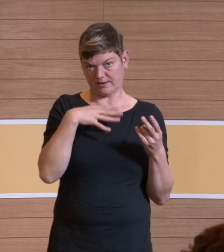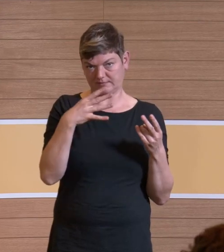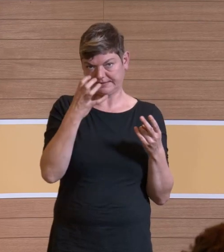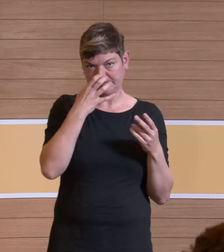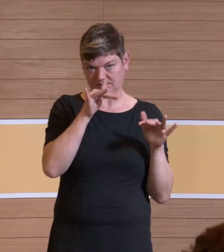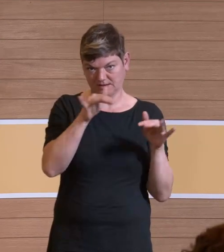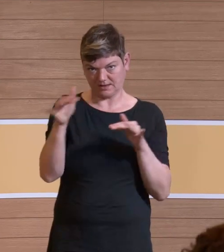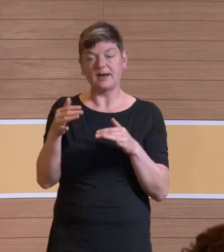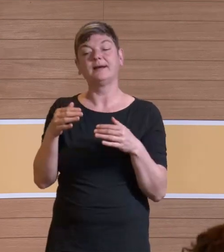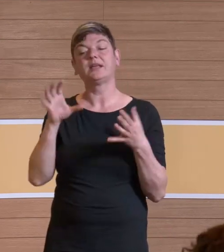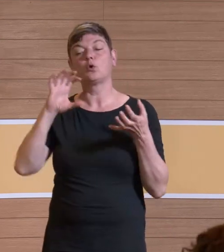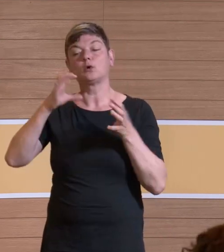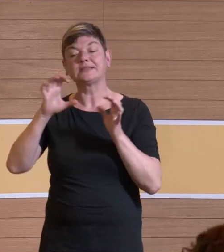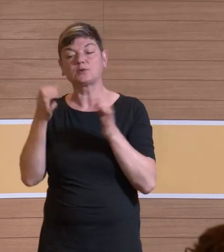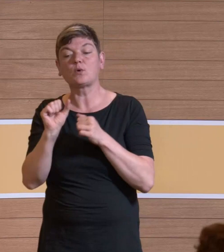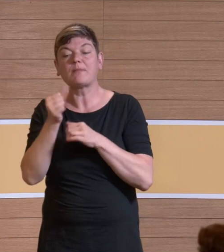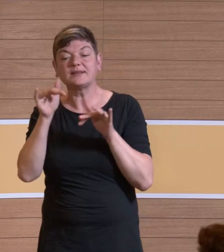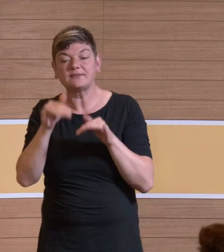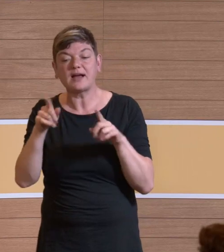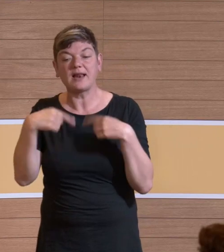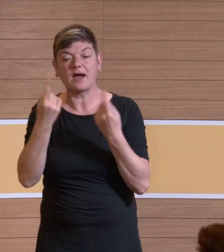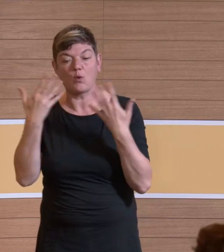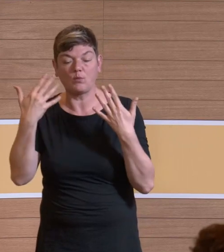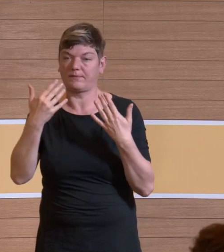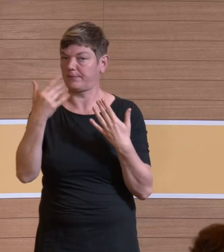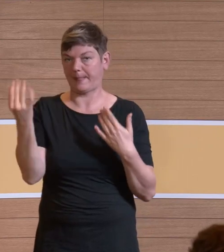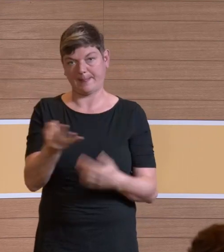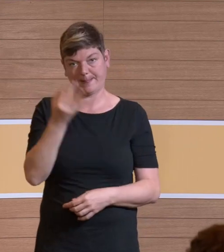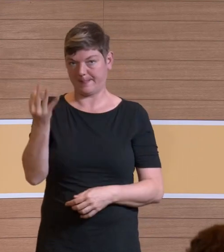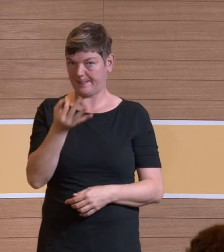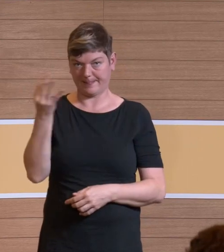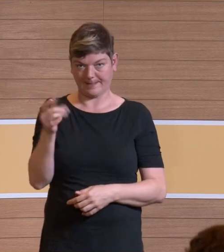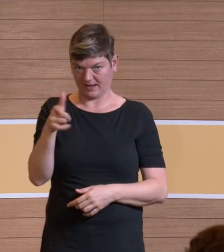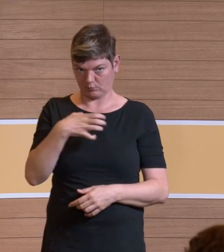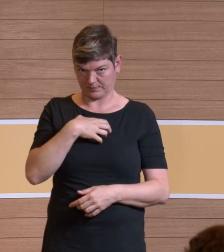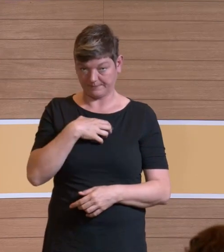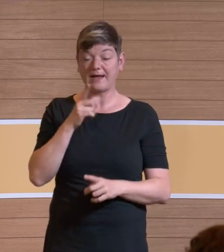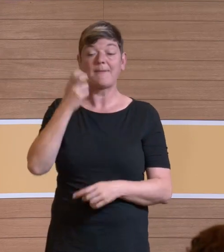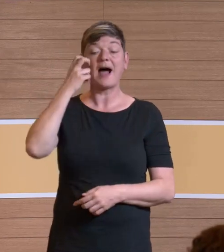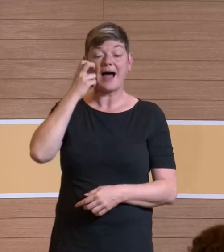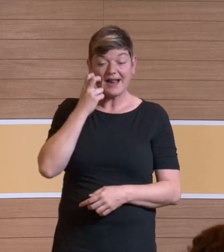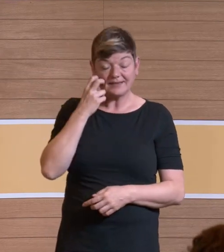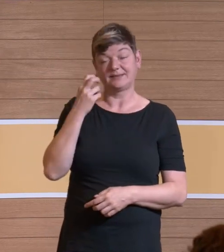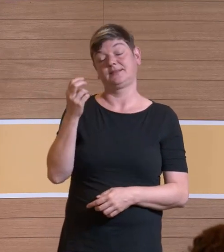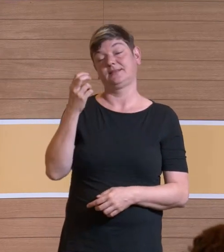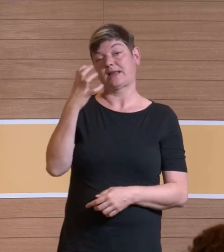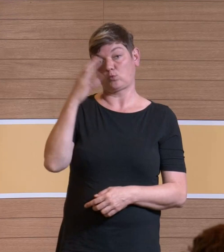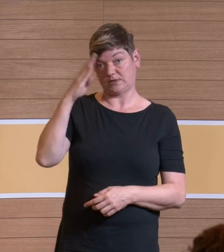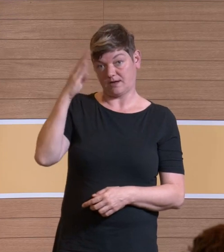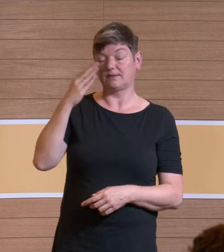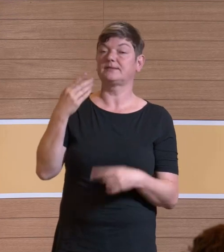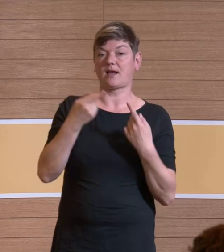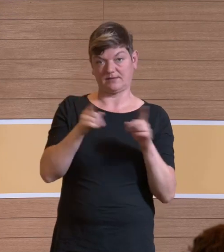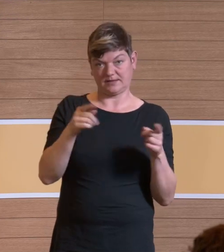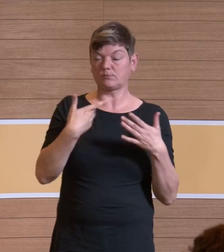allermeisten Fällen tatsächlich unproblematisch waren. Anders sieht das aus bei älteren Substanzen, also zum